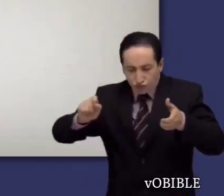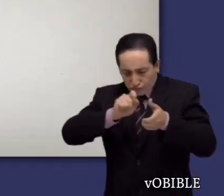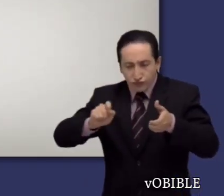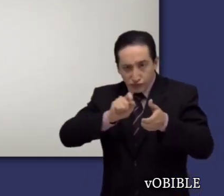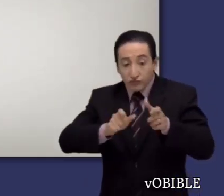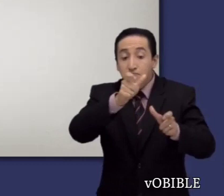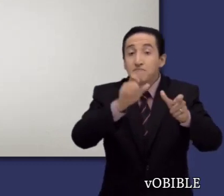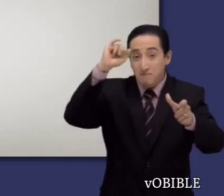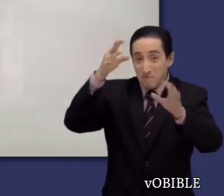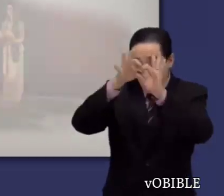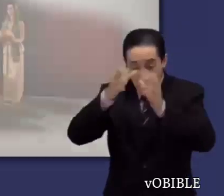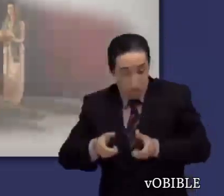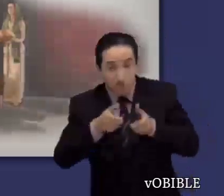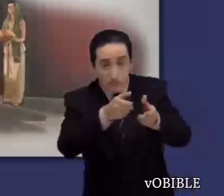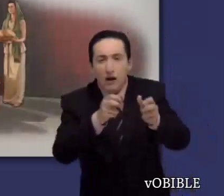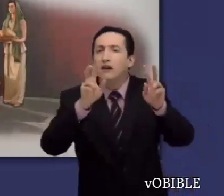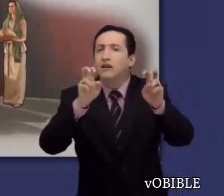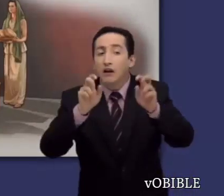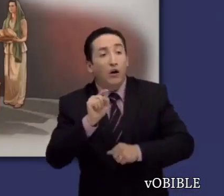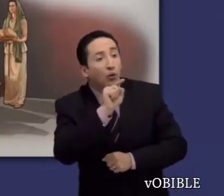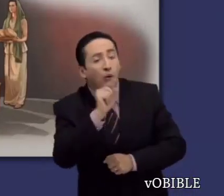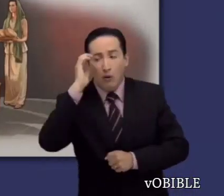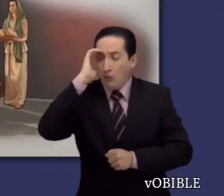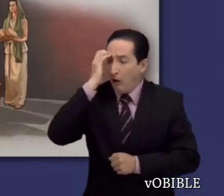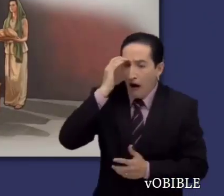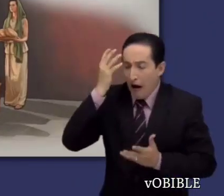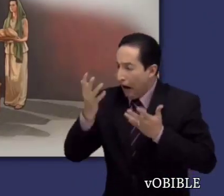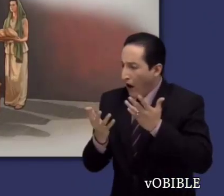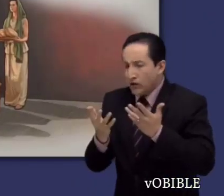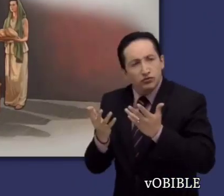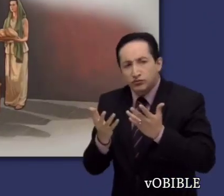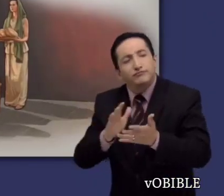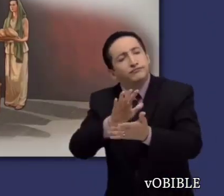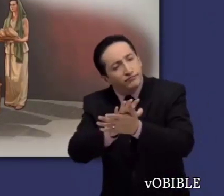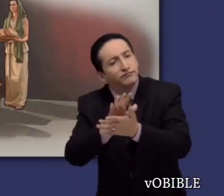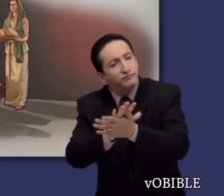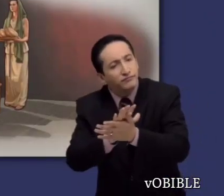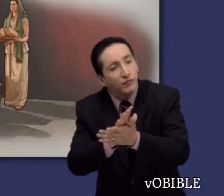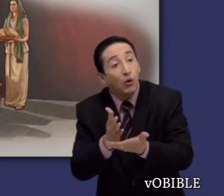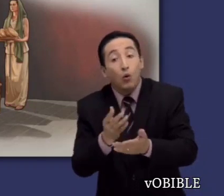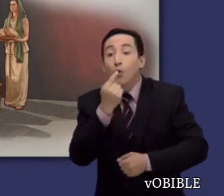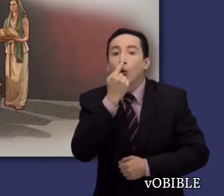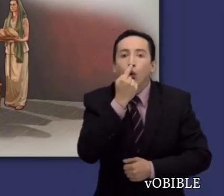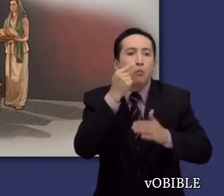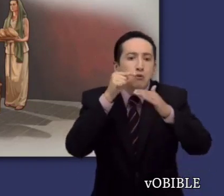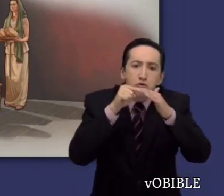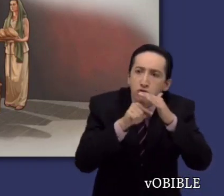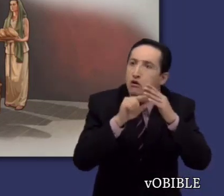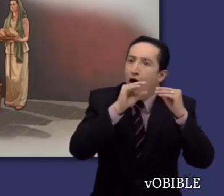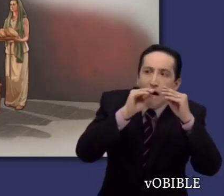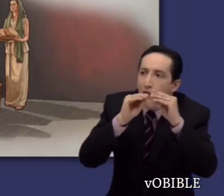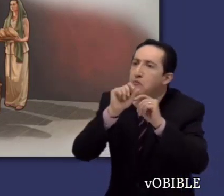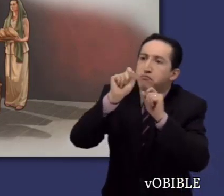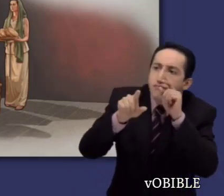En su primera carta, Pablo animó a los hermanos a llevar una vida tranquila, a preocuparse de sus propios asuntos y a